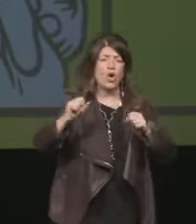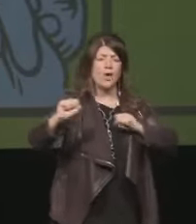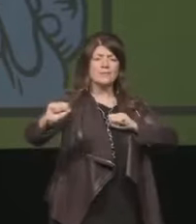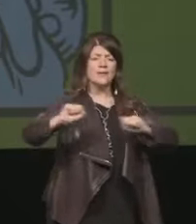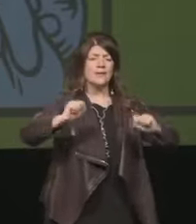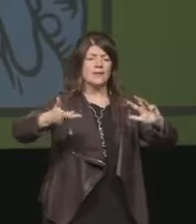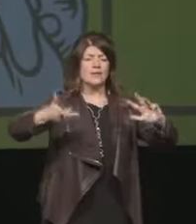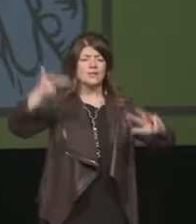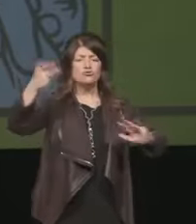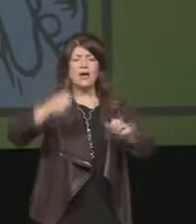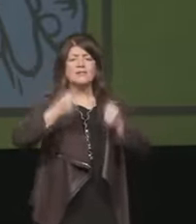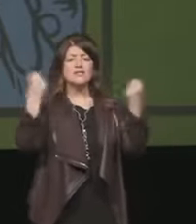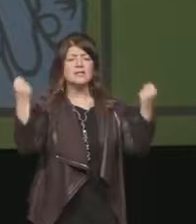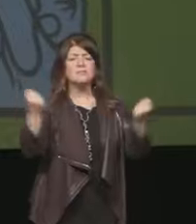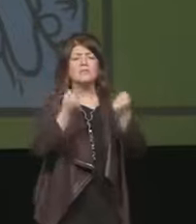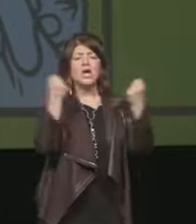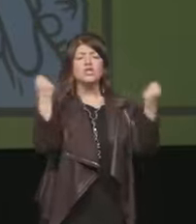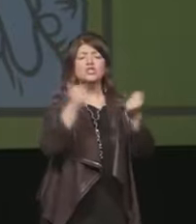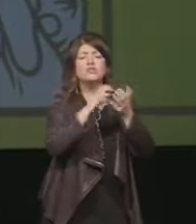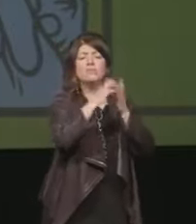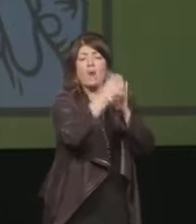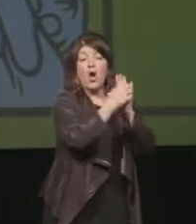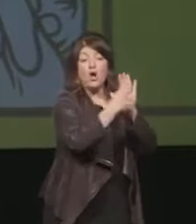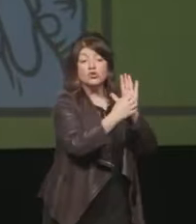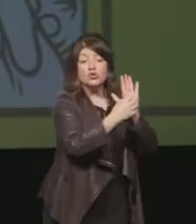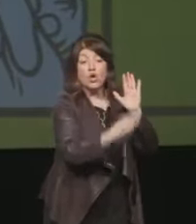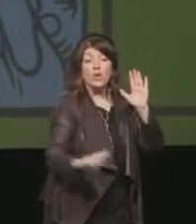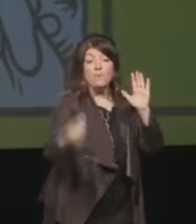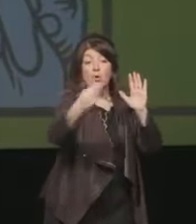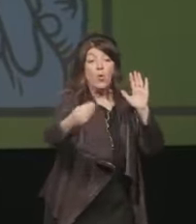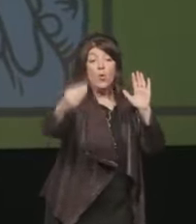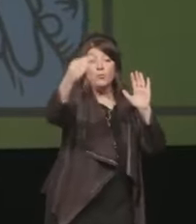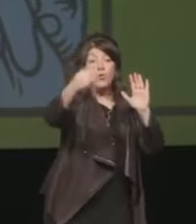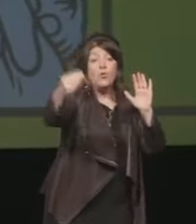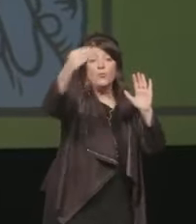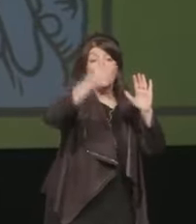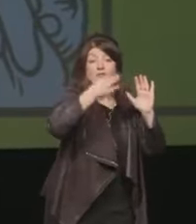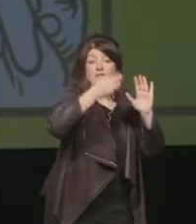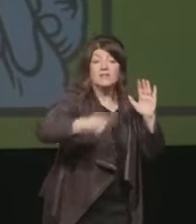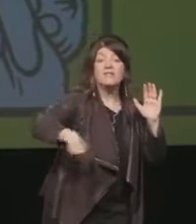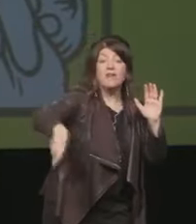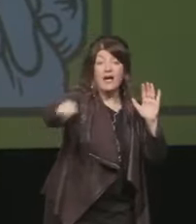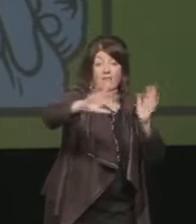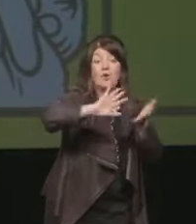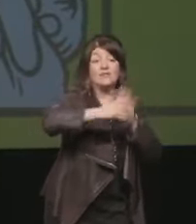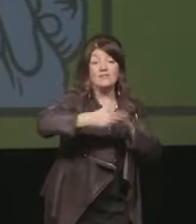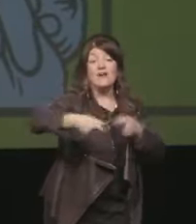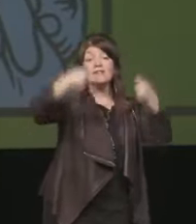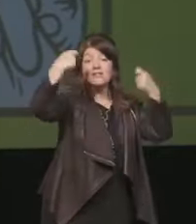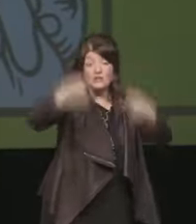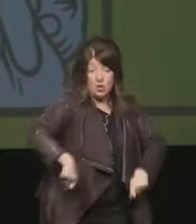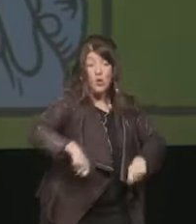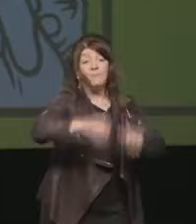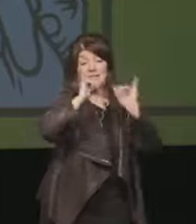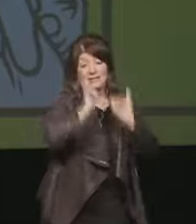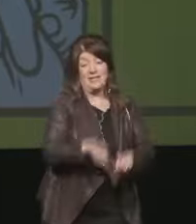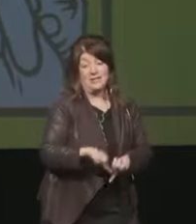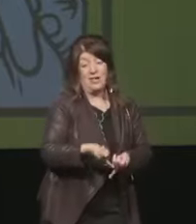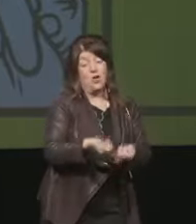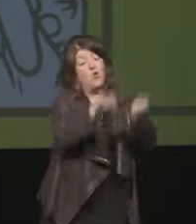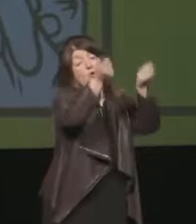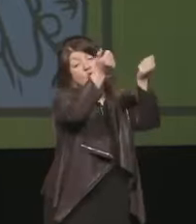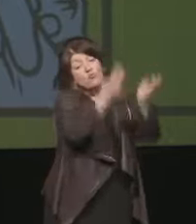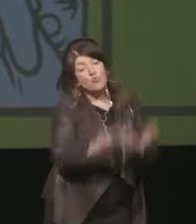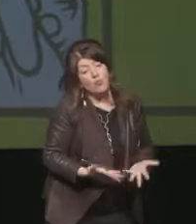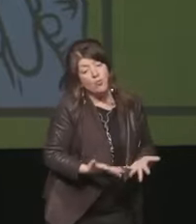più cresceranno e più voi state scommettendo sul vostro territorio se non volete come dire se non vogliamo essere marginali noi abbiamo i numeri per